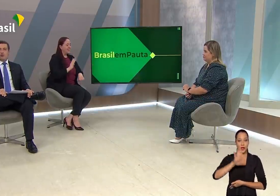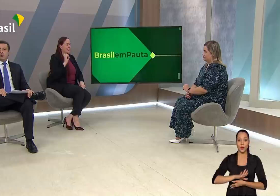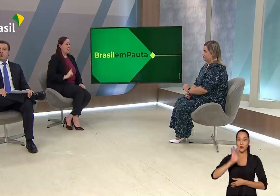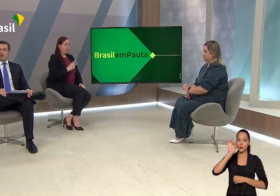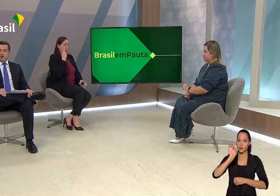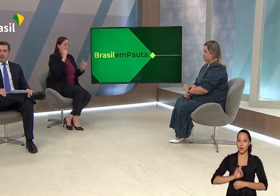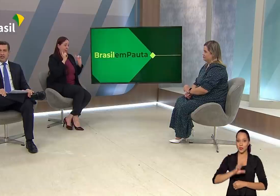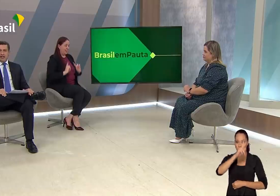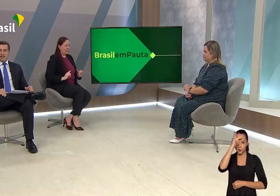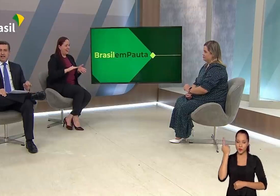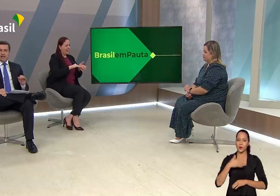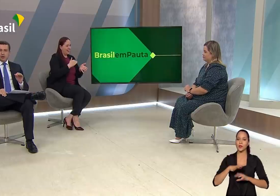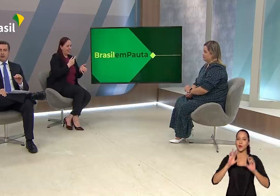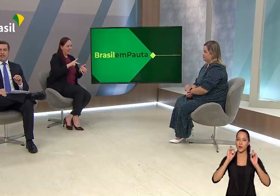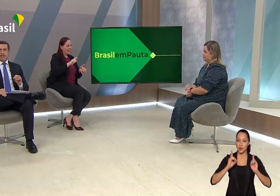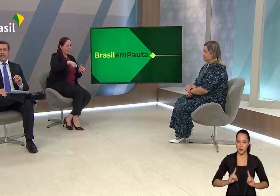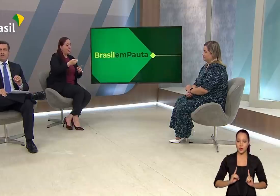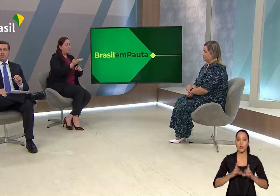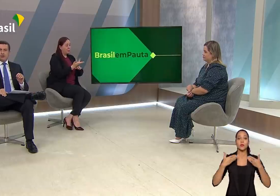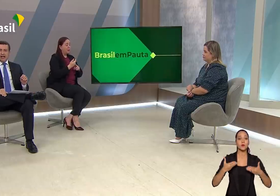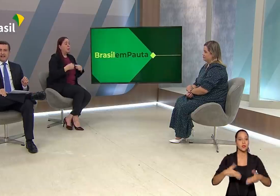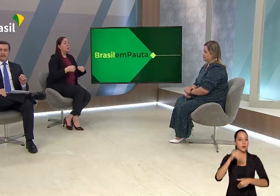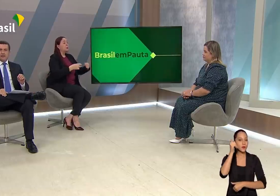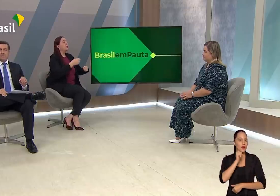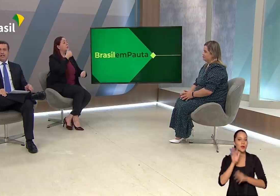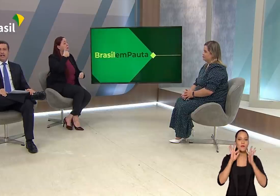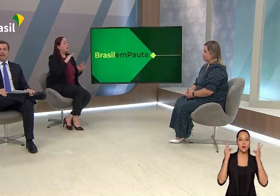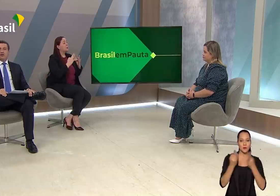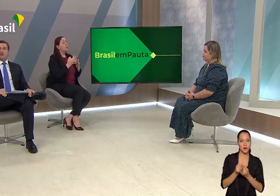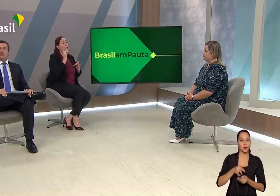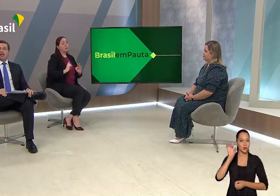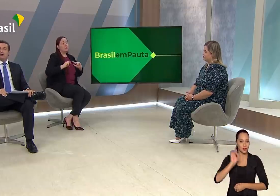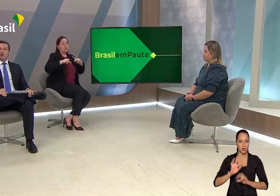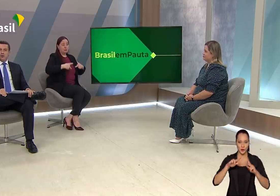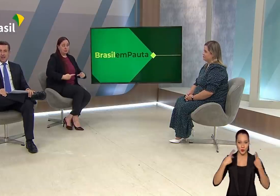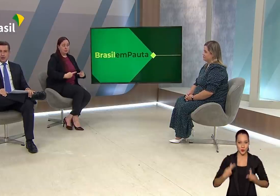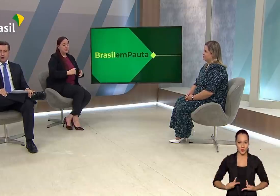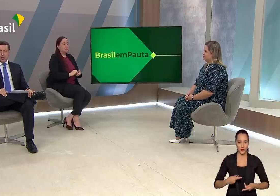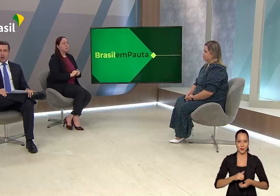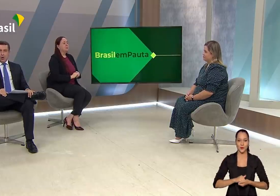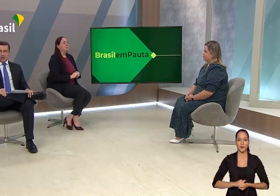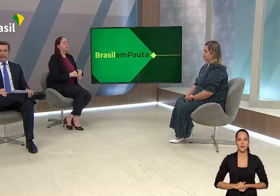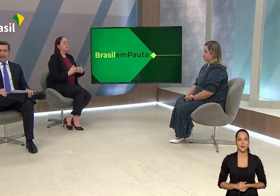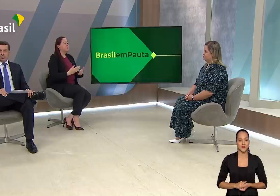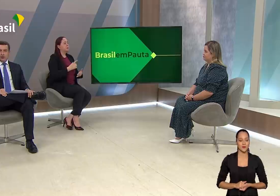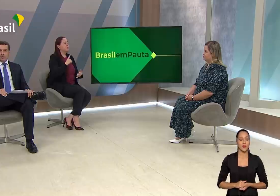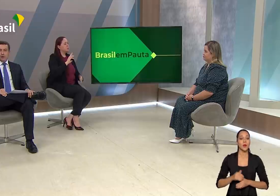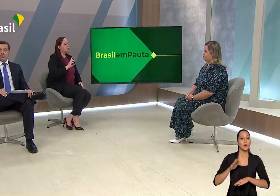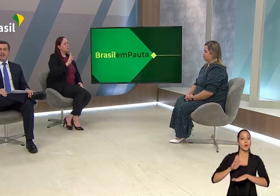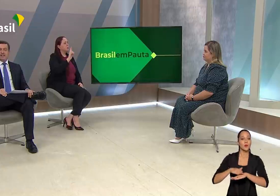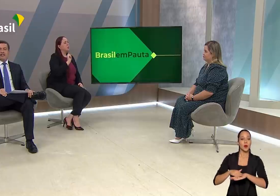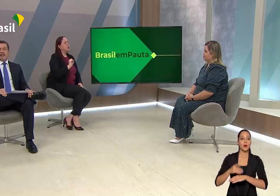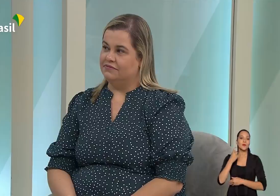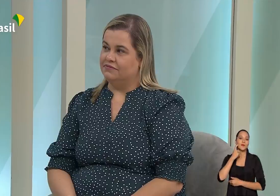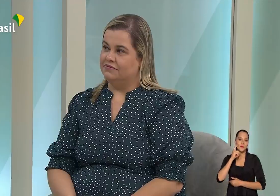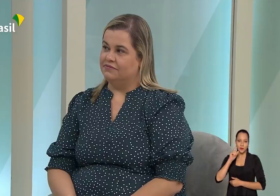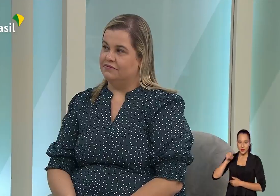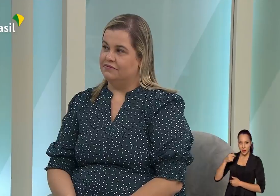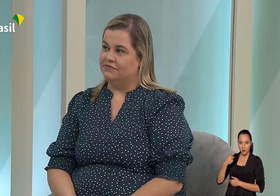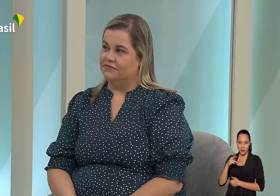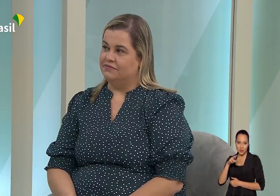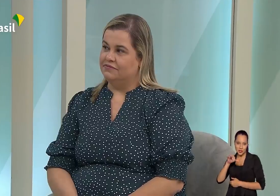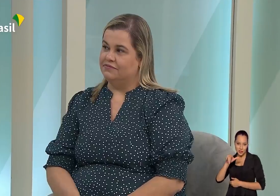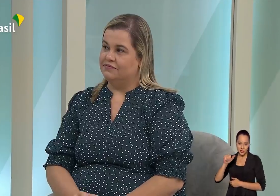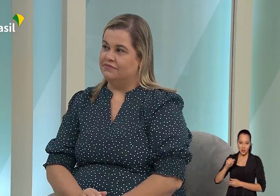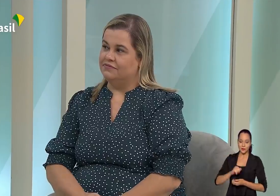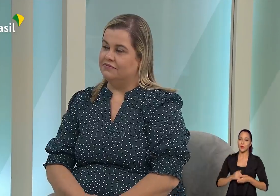Direitos da Pessoa com Deficiência, do Ministério da Mulher, da Família e dos Direitos Humanos, comandados por Priscila Gaspar,